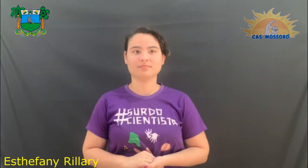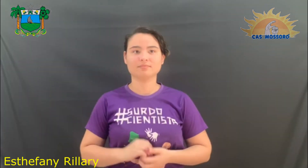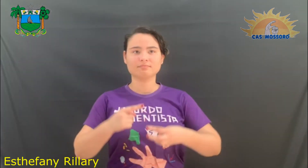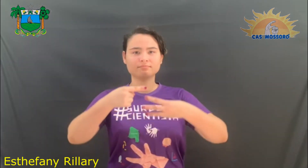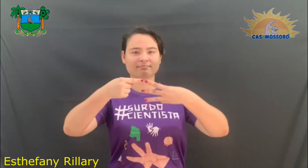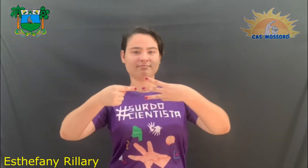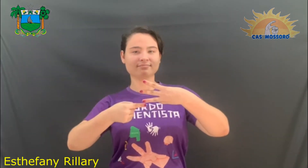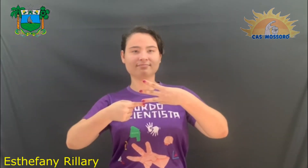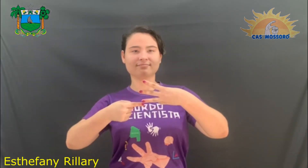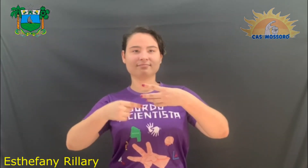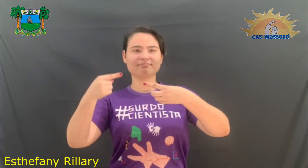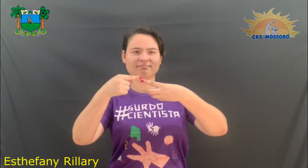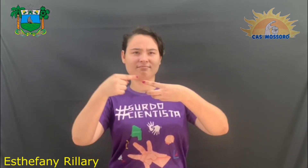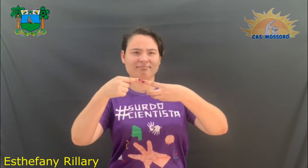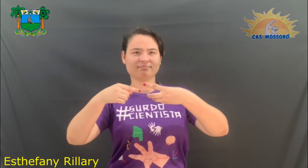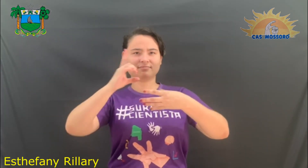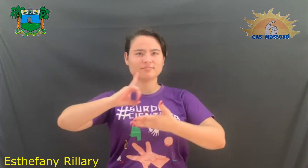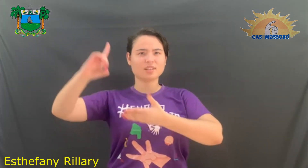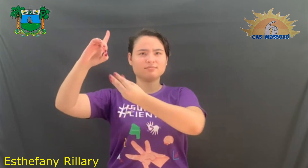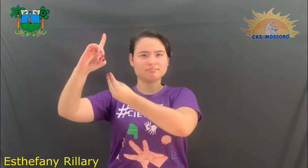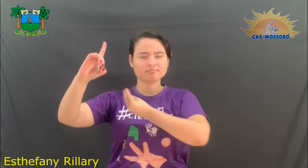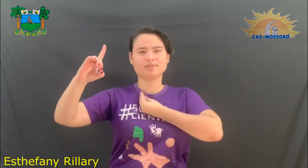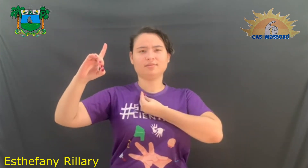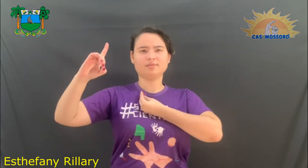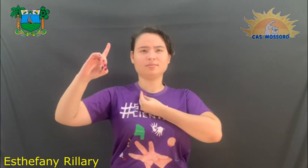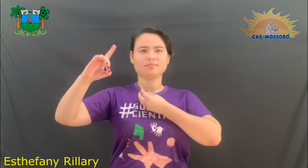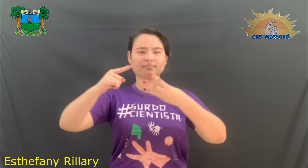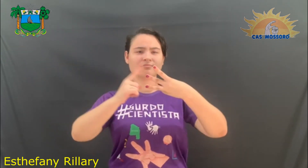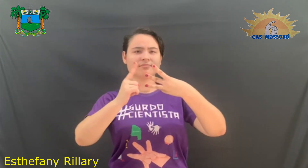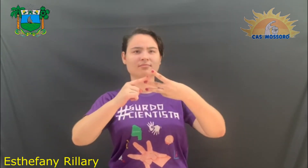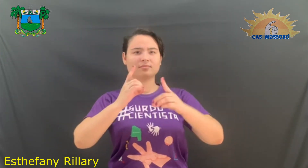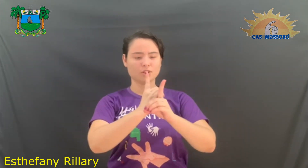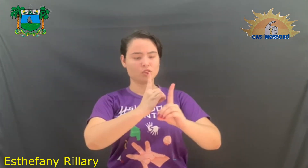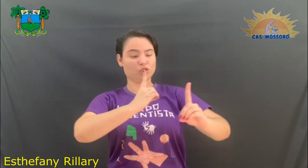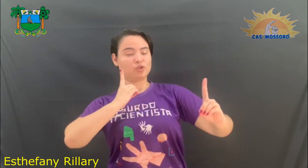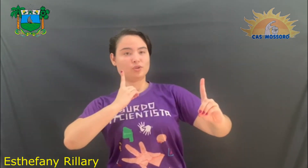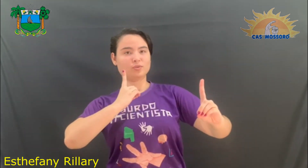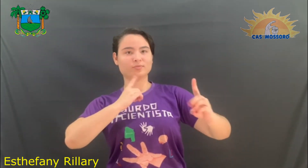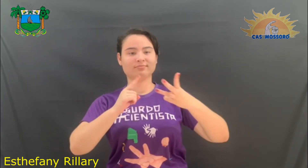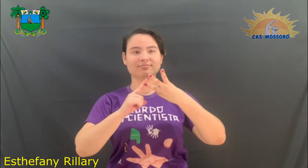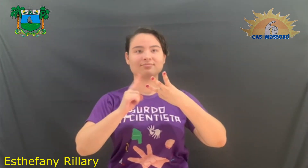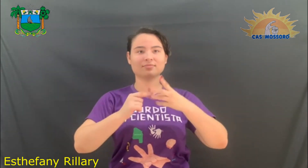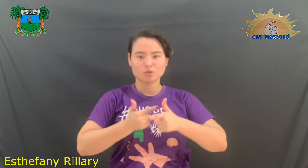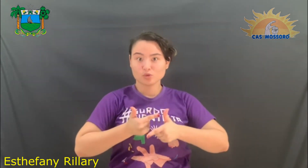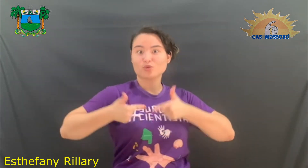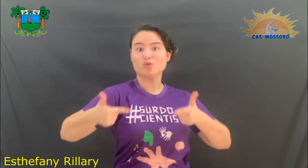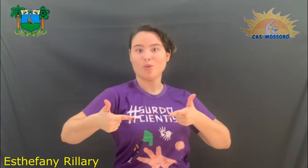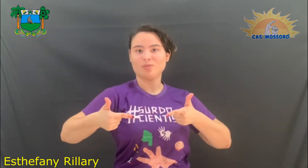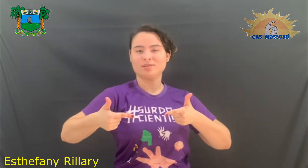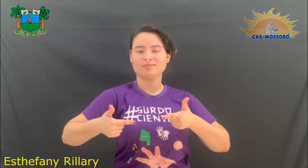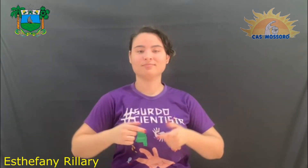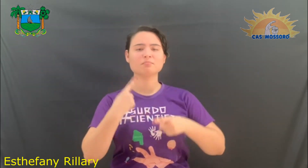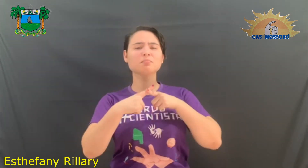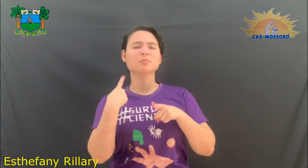se foi Deus o destino ou se foi sorte. Afinal,